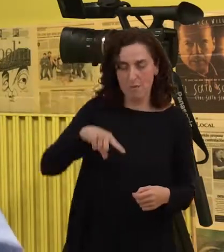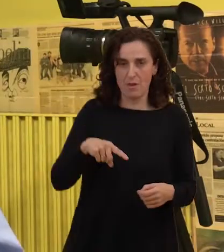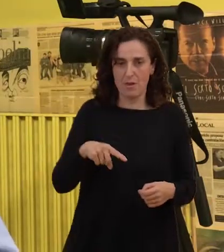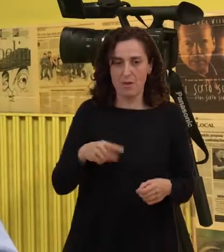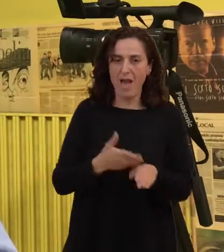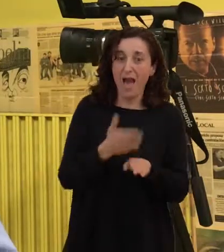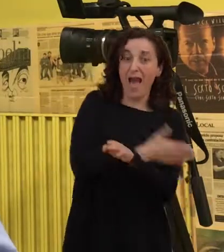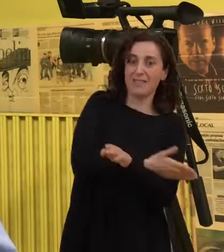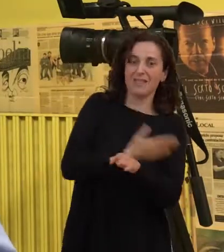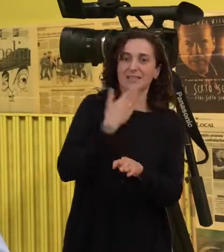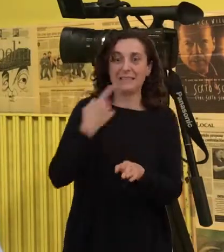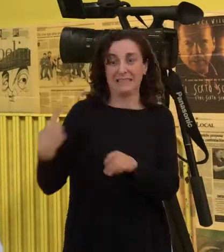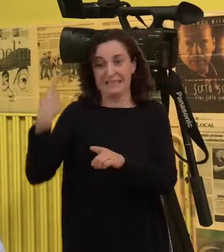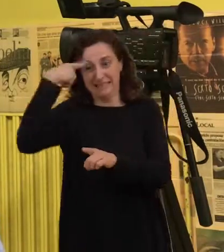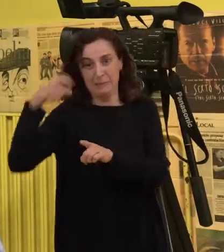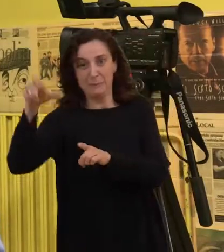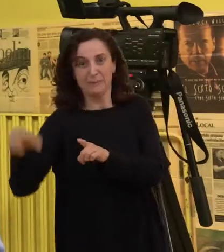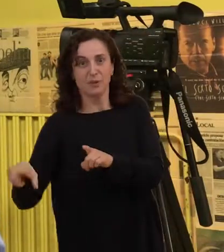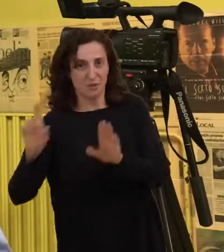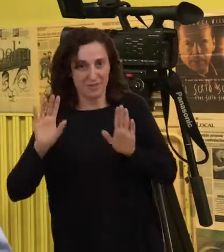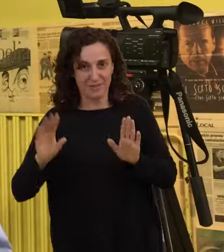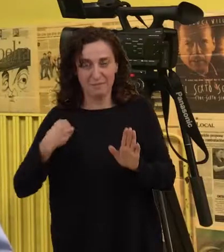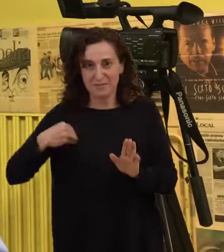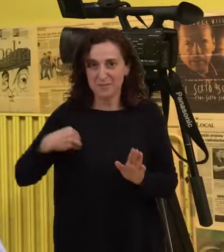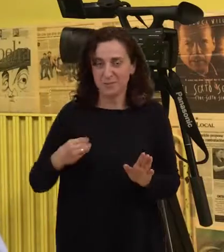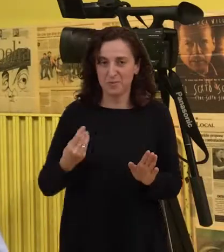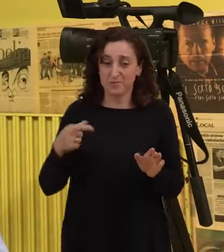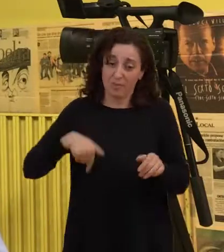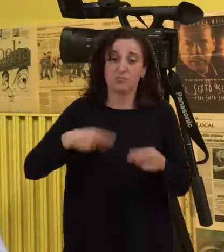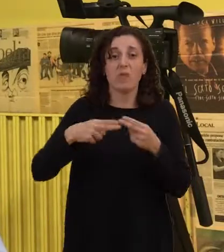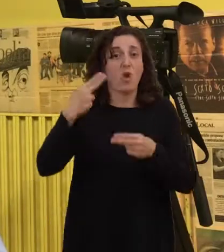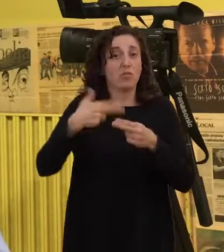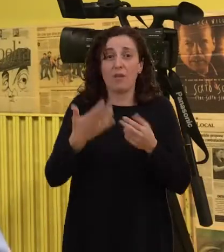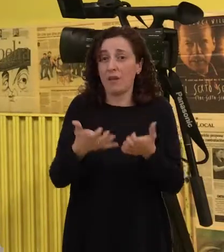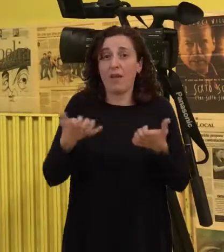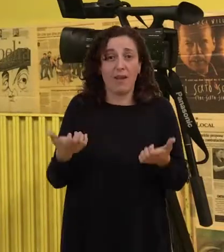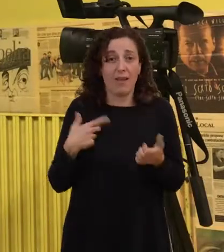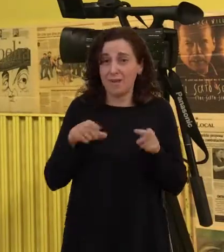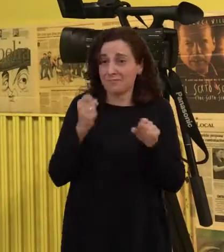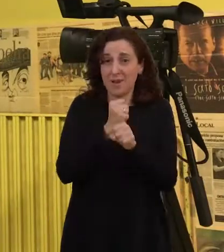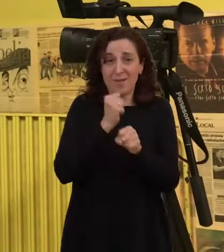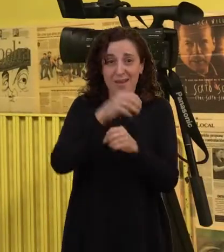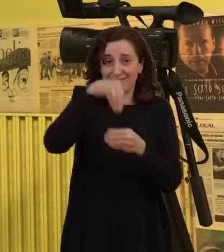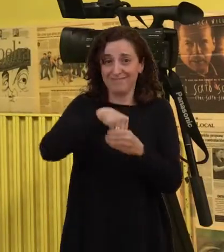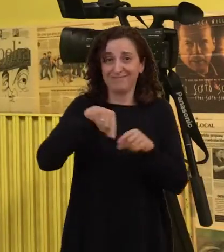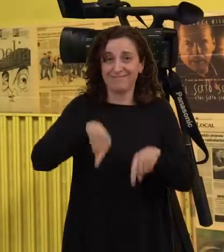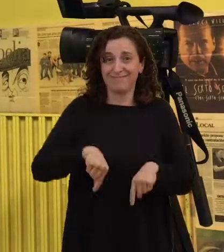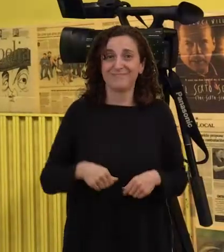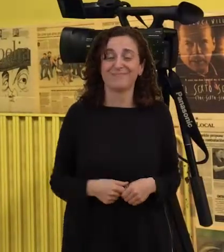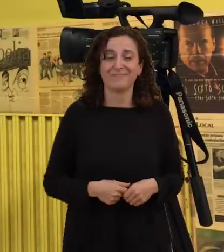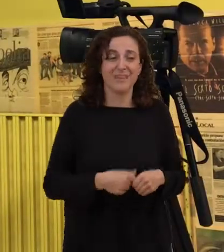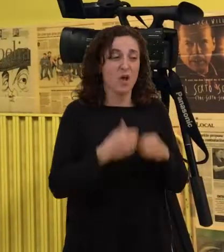tenerlas o sea que é unha lotería poder trabajar aquí moitas gracias